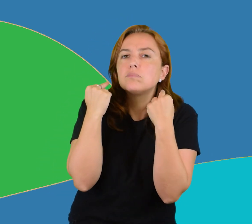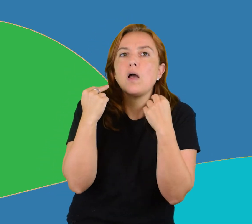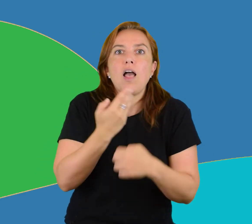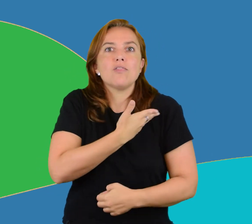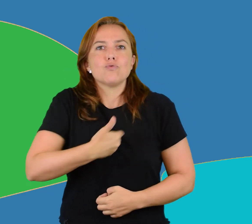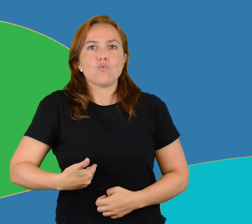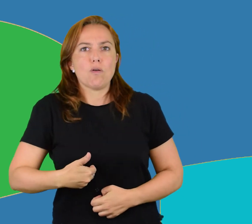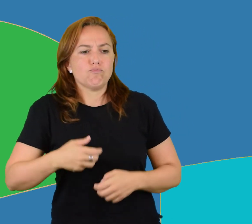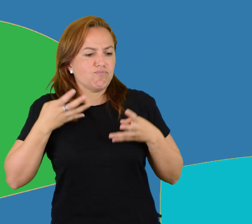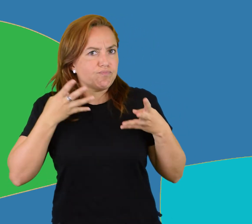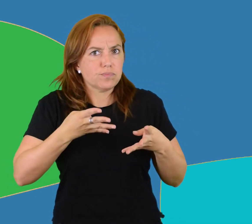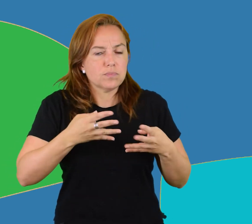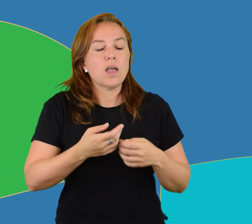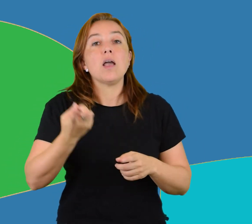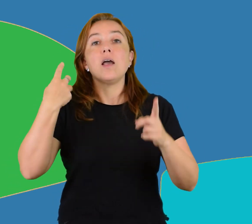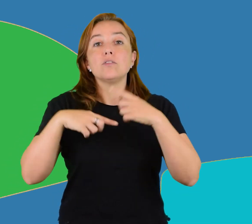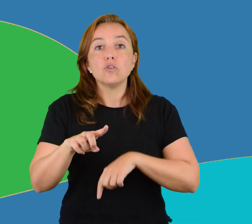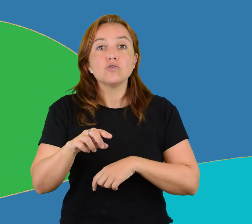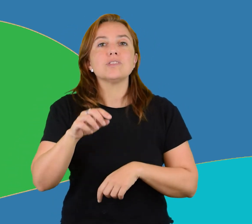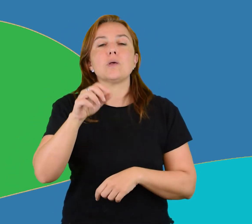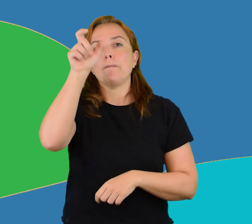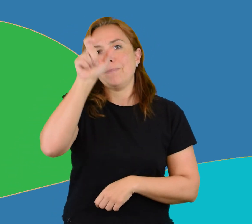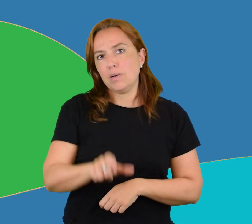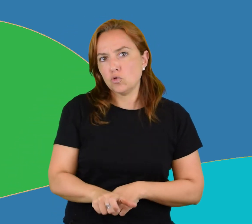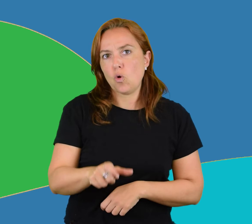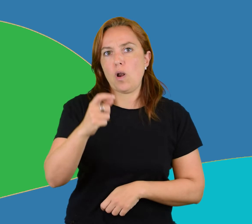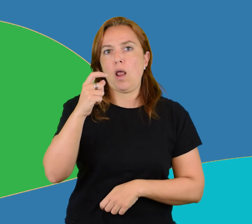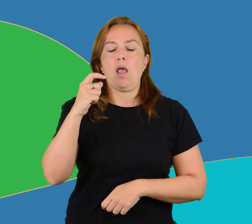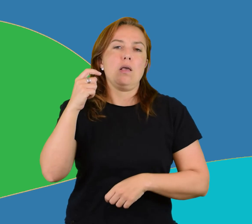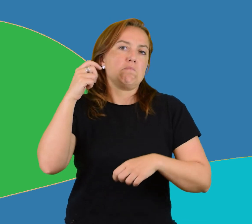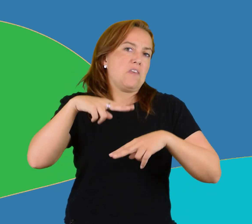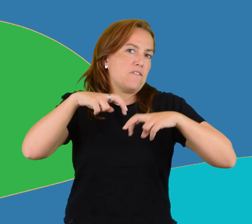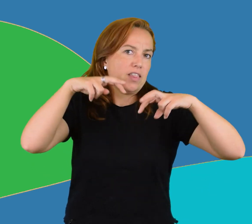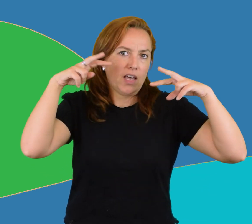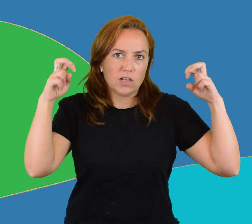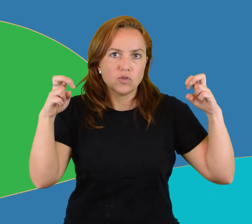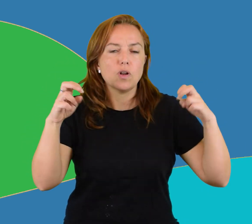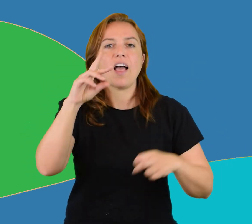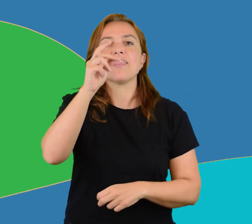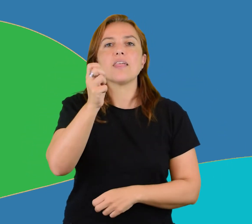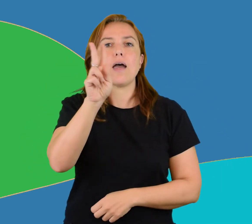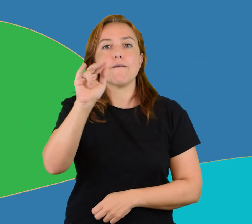Estas historias despertaron la curiosidad del etnobotánico Wade David,